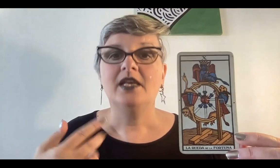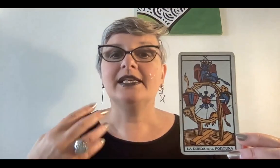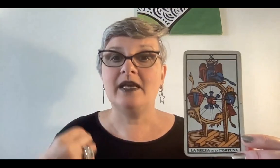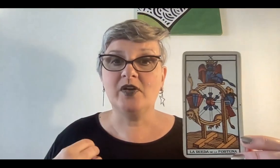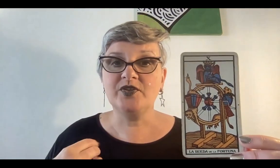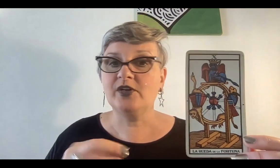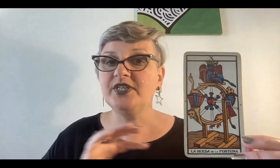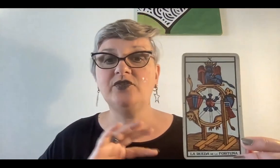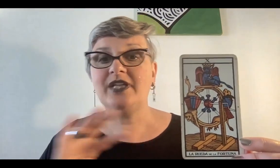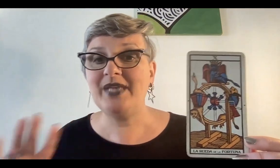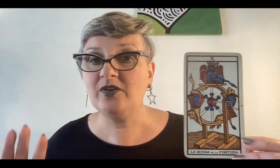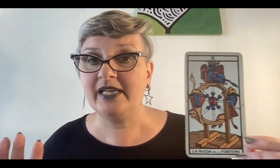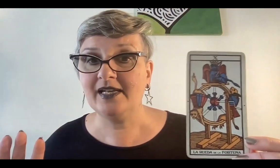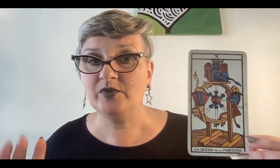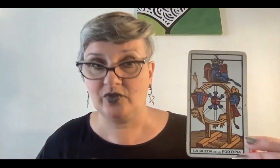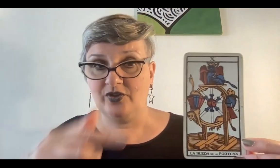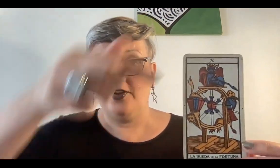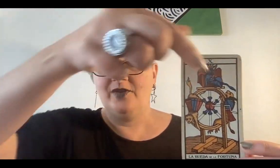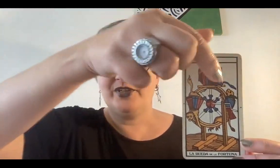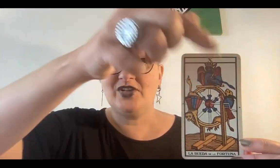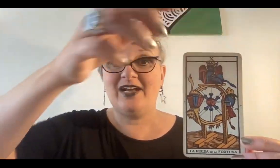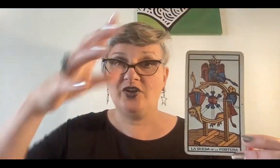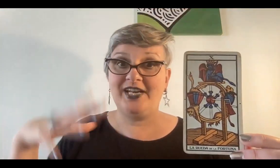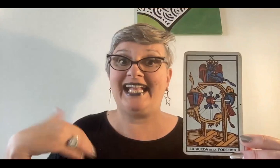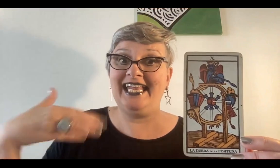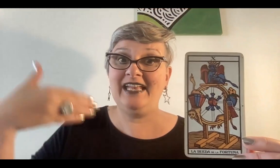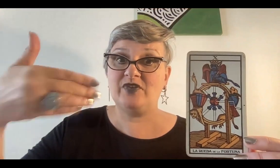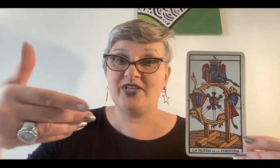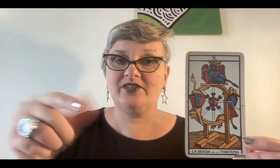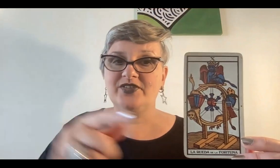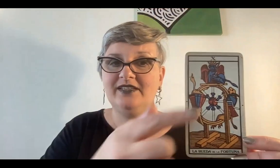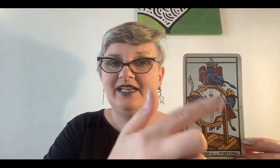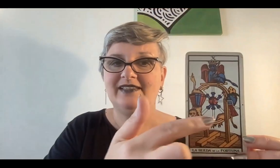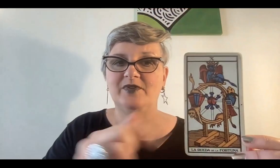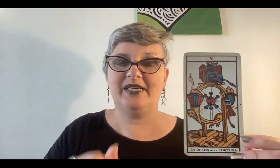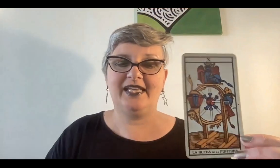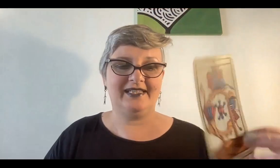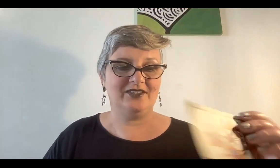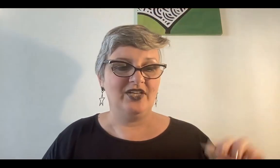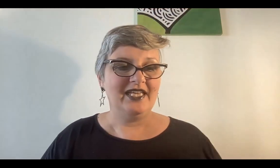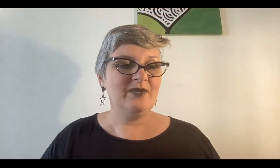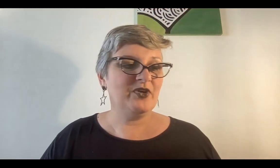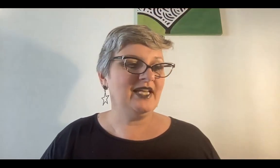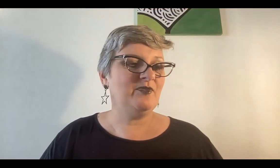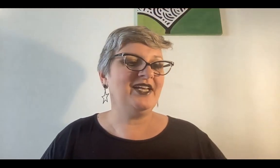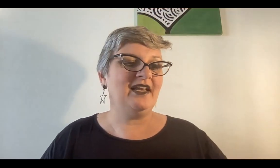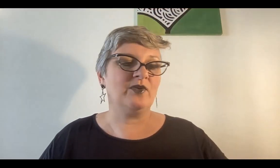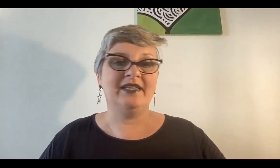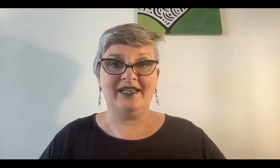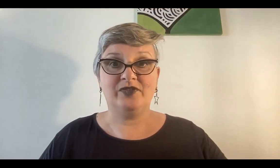que sabemos que somos conscientes y todavía no manejamos todo. Por eso la corona queremos ser conscientes y la estamos manejando. ¿Y por qué le ponen la rueda de la